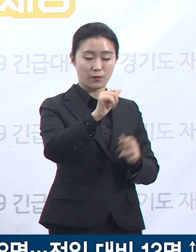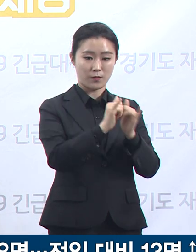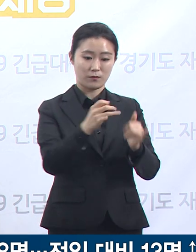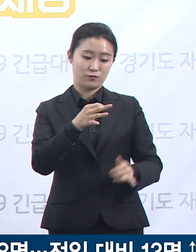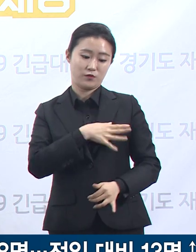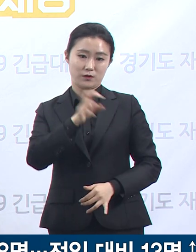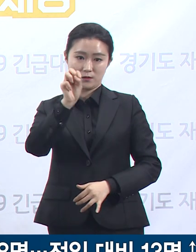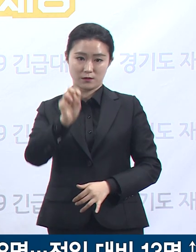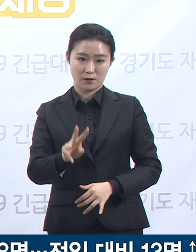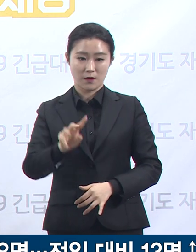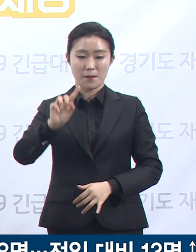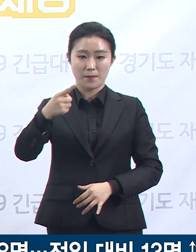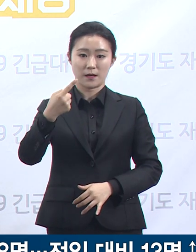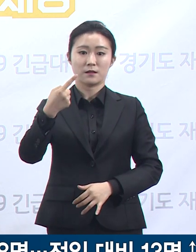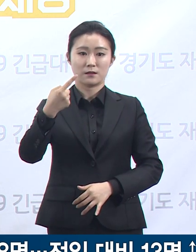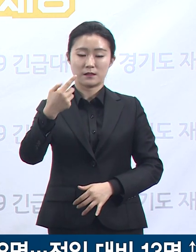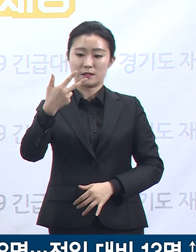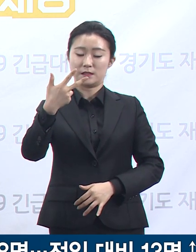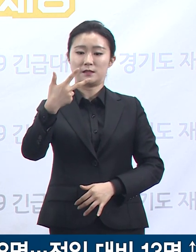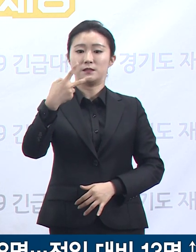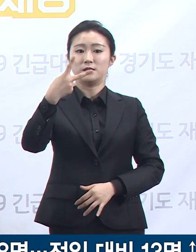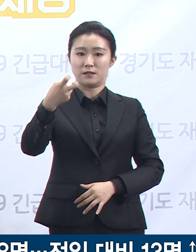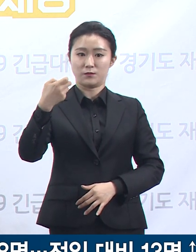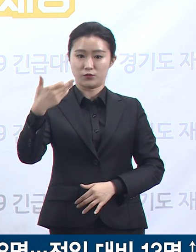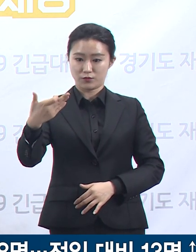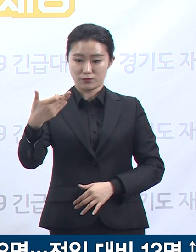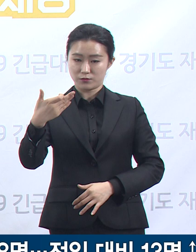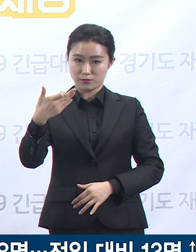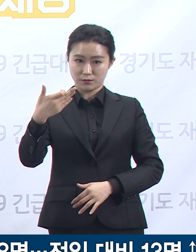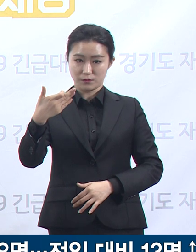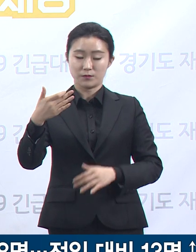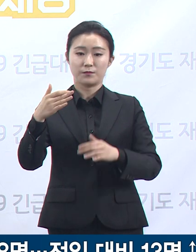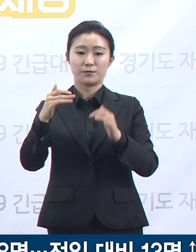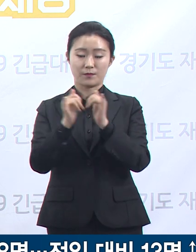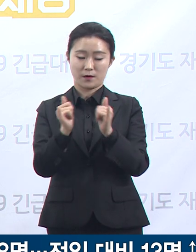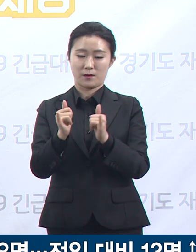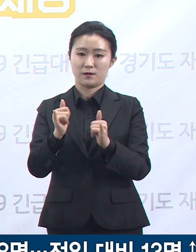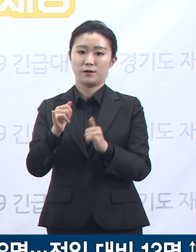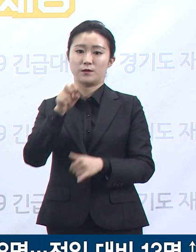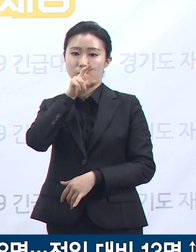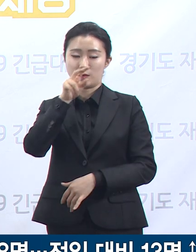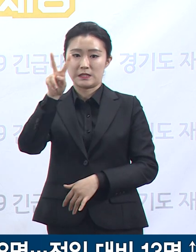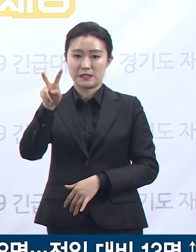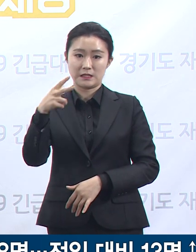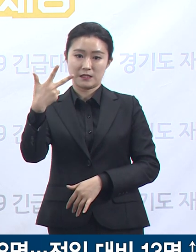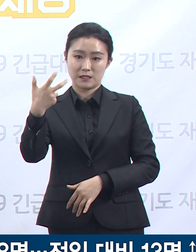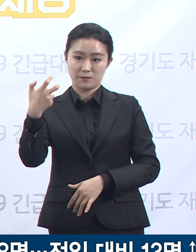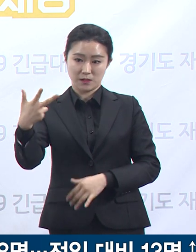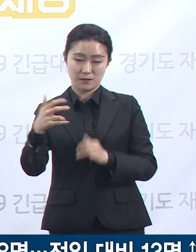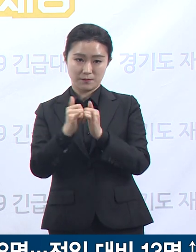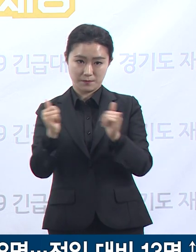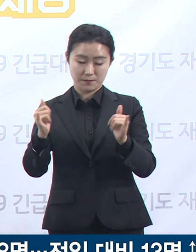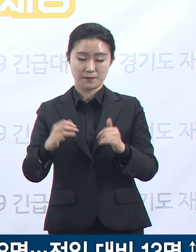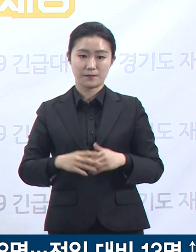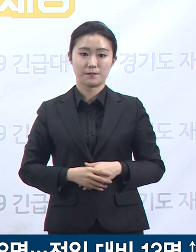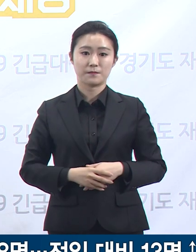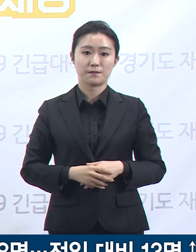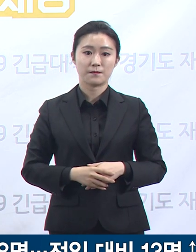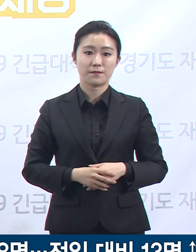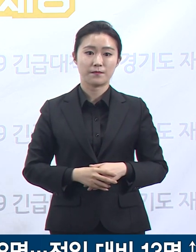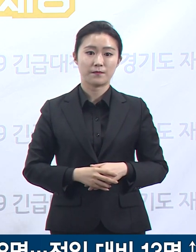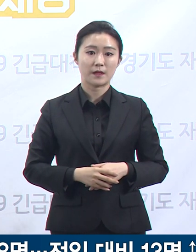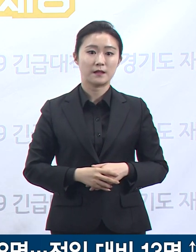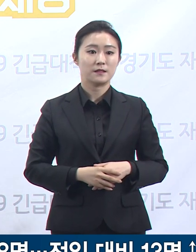129명, 용인시 77명 순으로 도내 29개 시군에서 확진자가 발생하였습니다. 인구